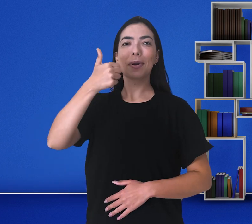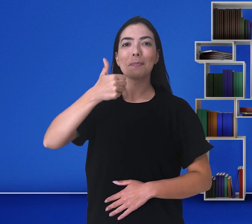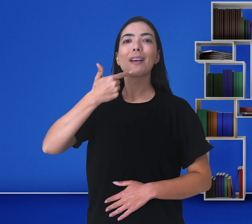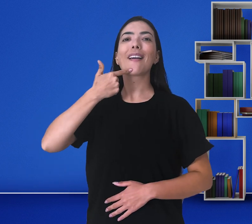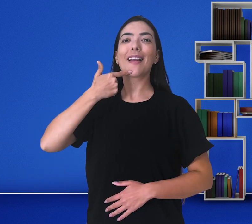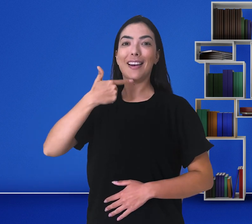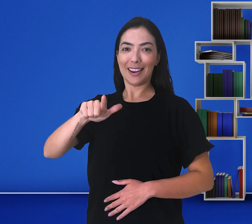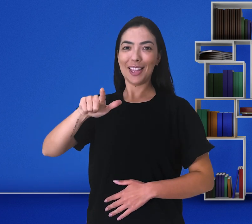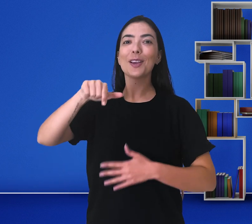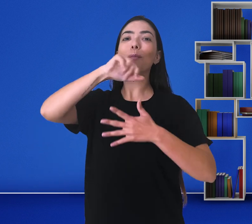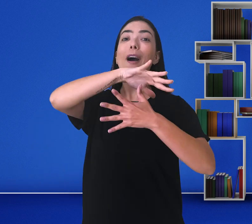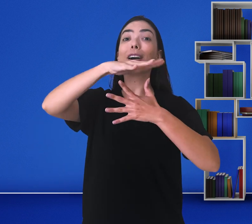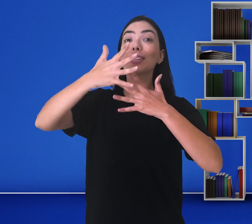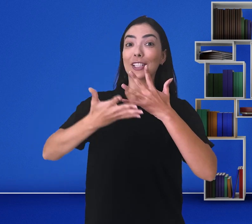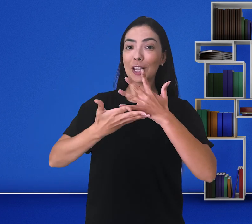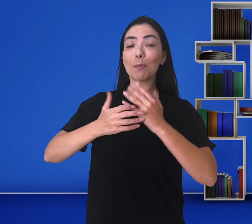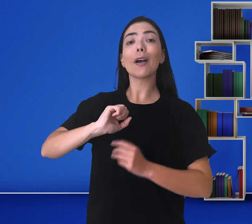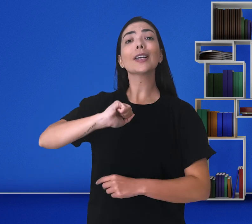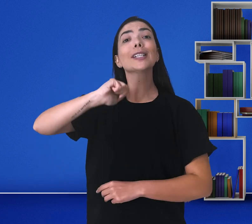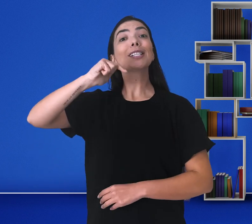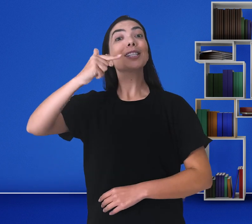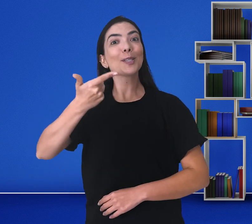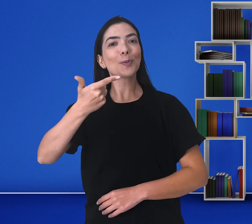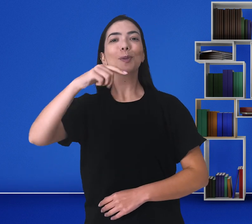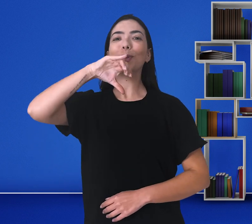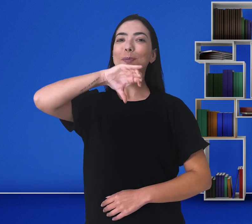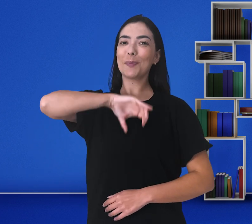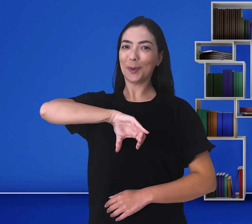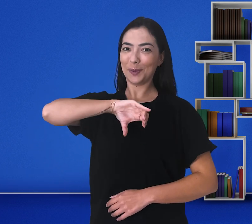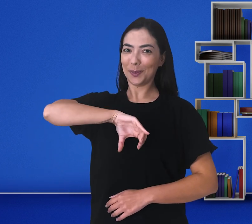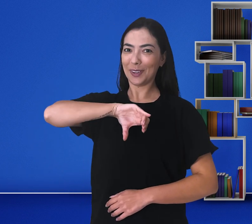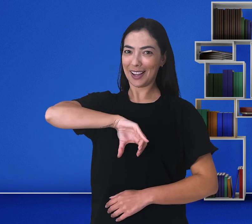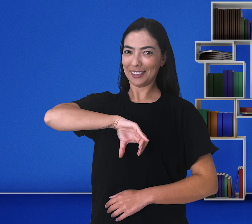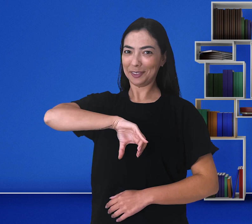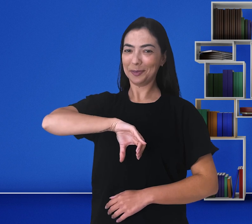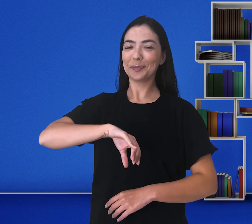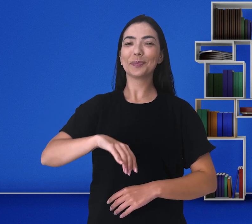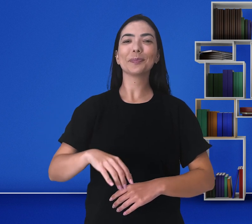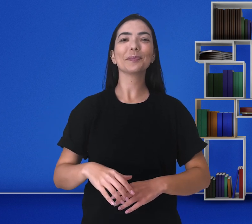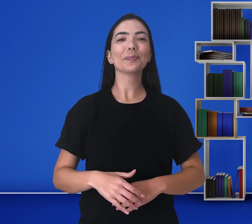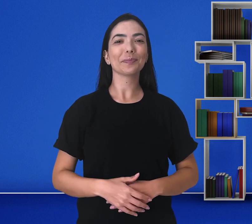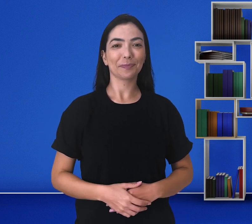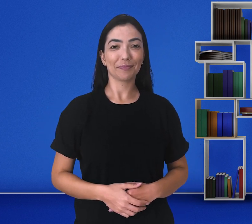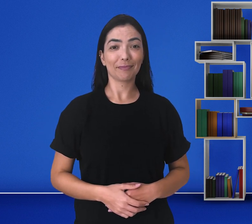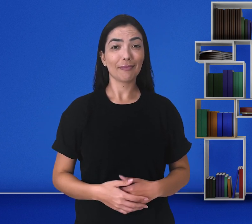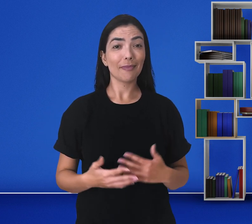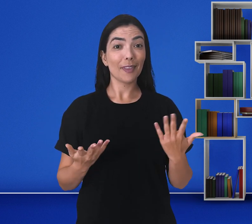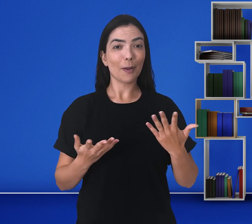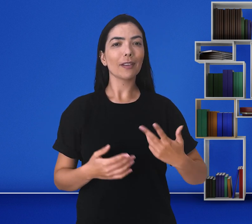A primeira língua é a língua de sinais. E a segunda língua vai ser o português.